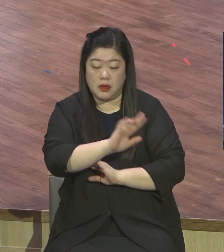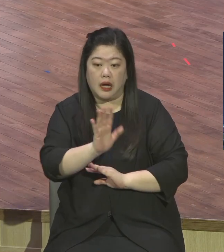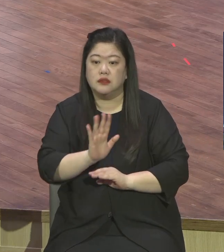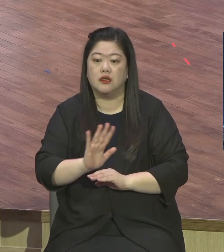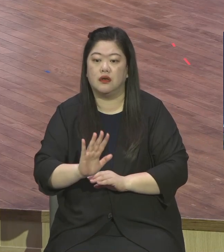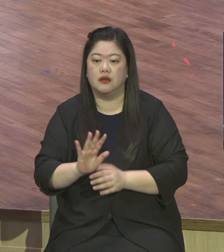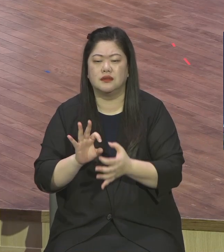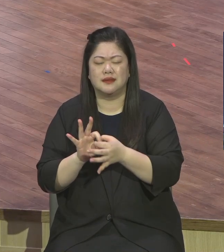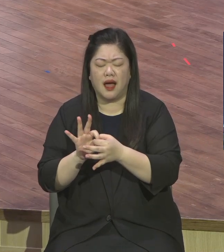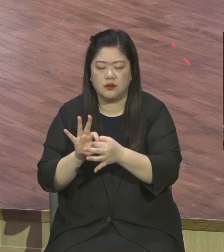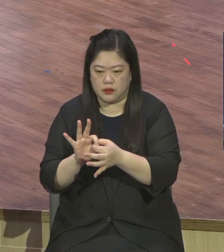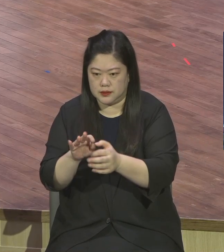공격합니다